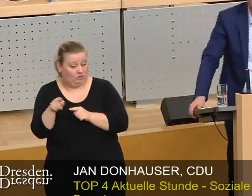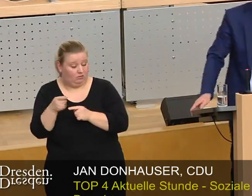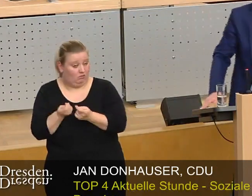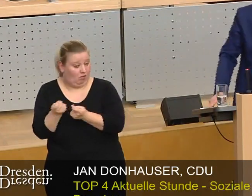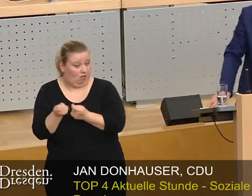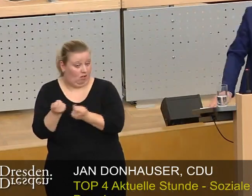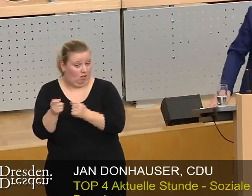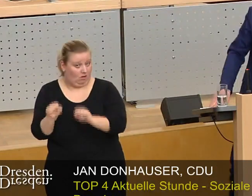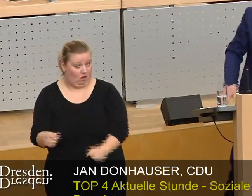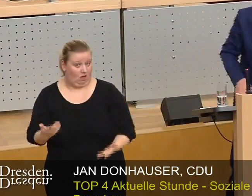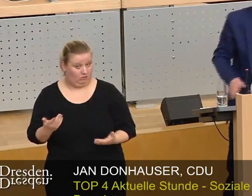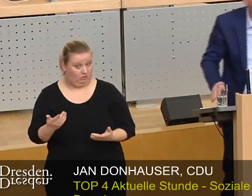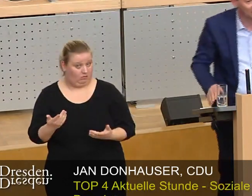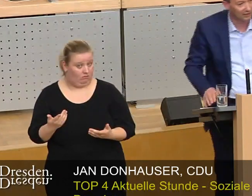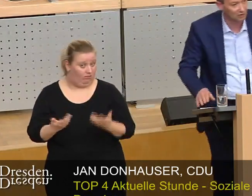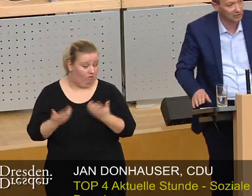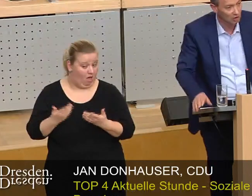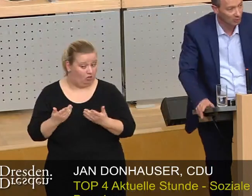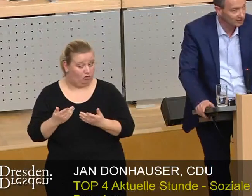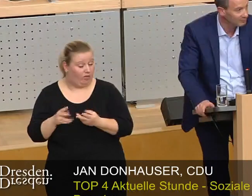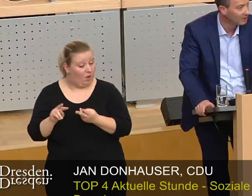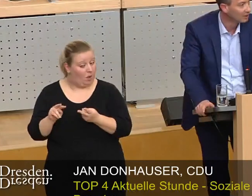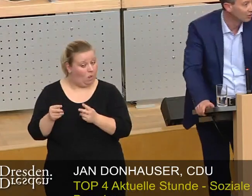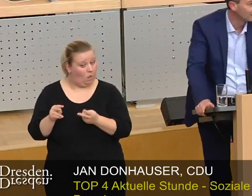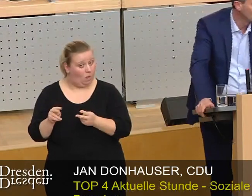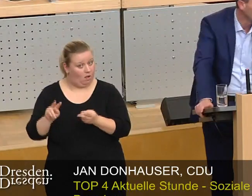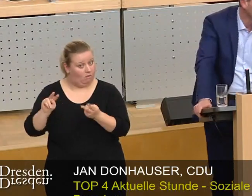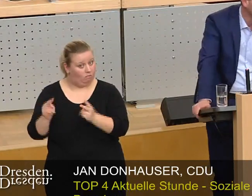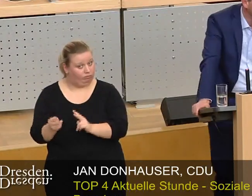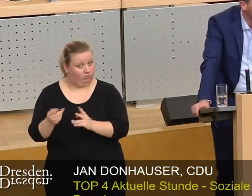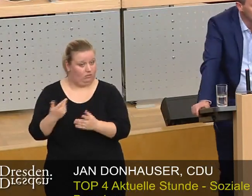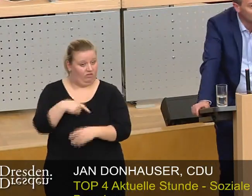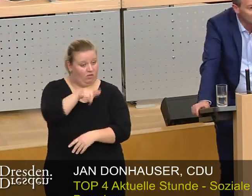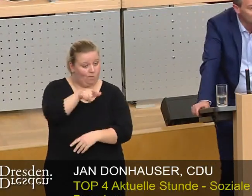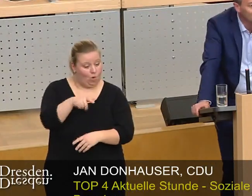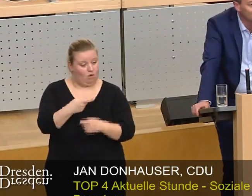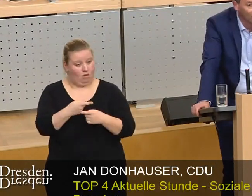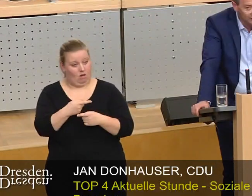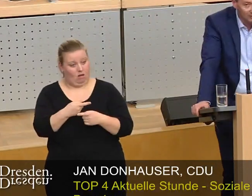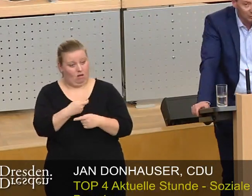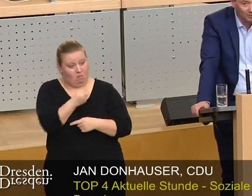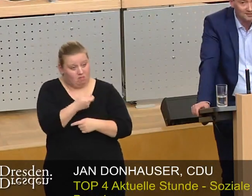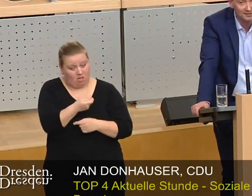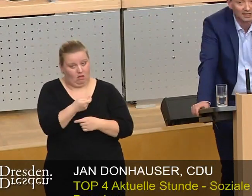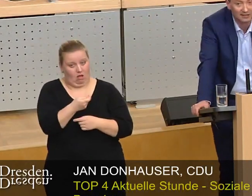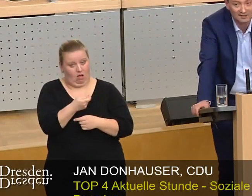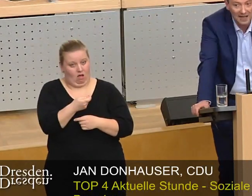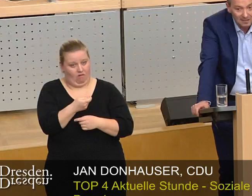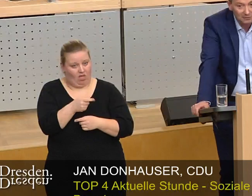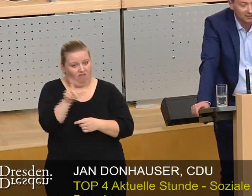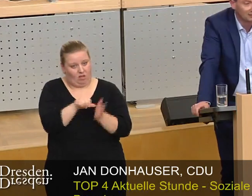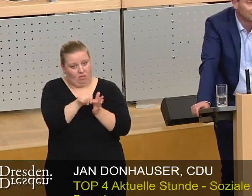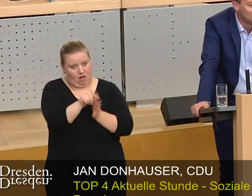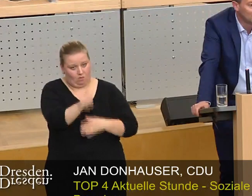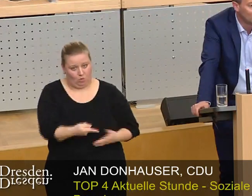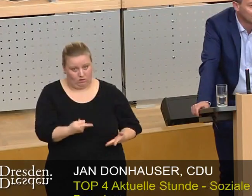Möglichkeiten haben, im Stadtrat zu gucken, ob es die eine oder andere Schnellschraube gibt, dort den Bürger oder den Mieter zu entlasten. Mit dem Vorteil übrigens, dass